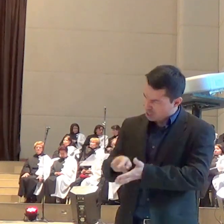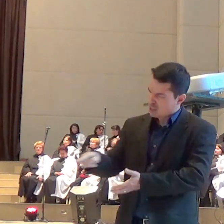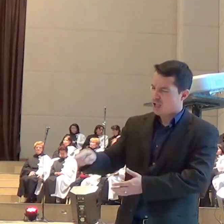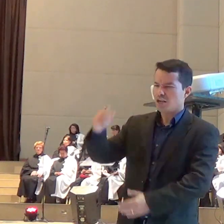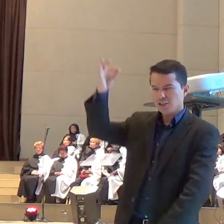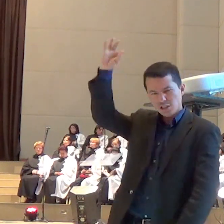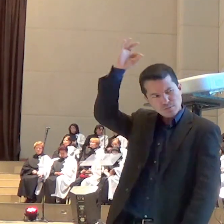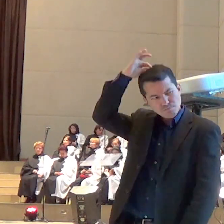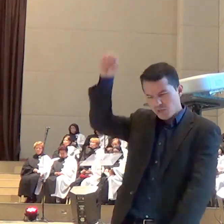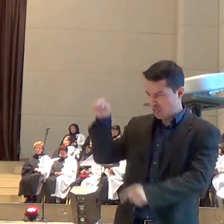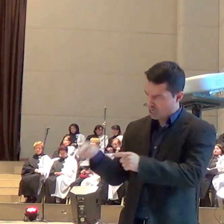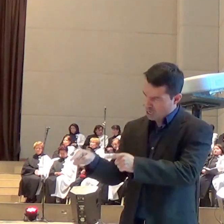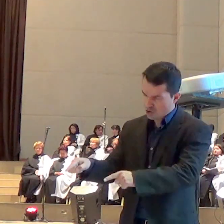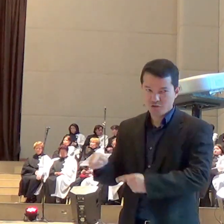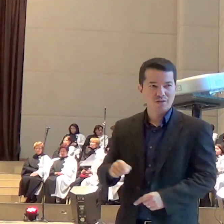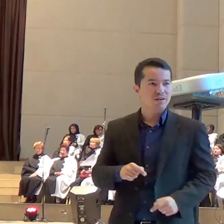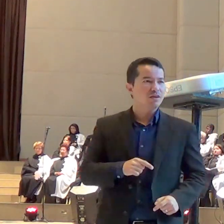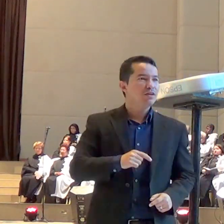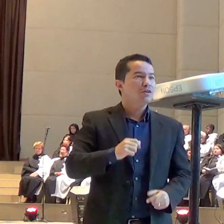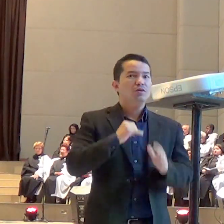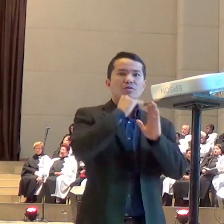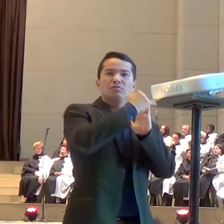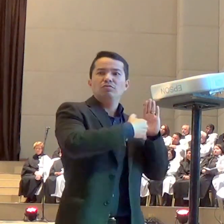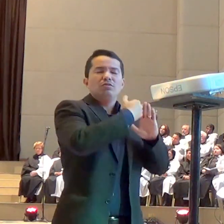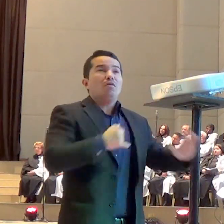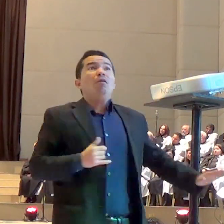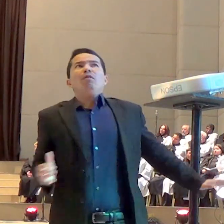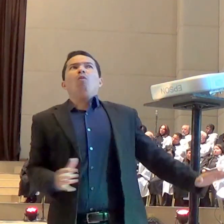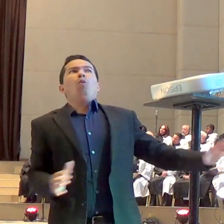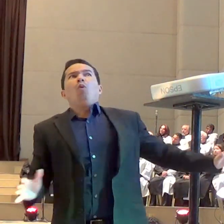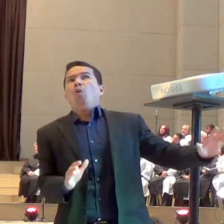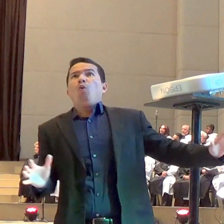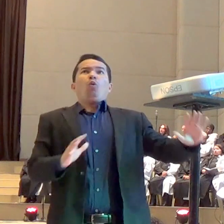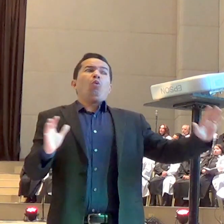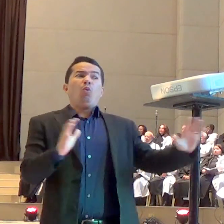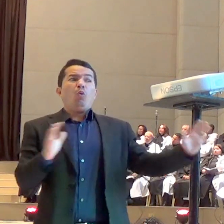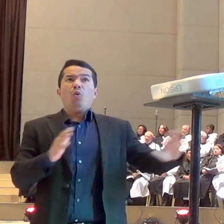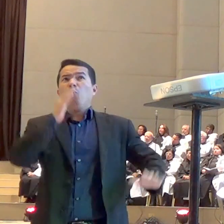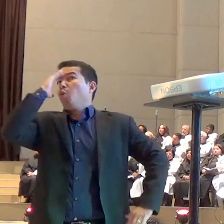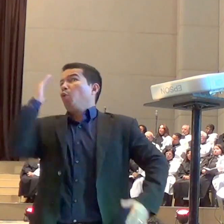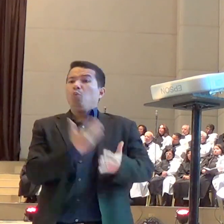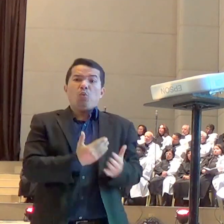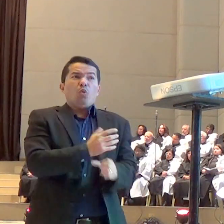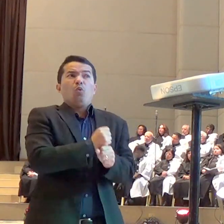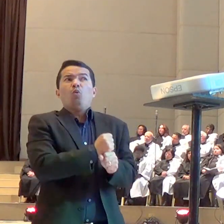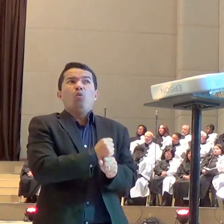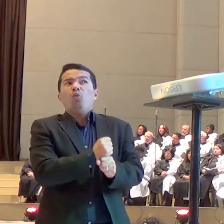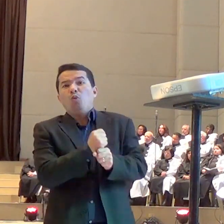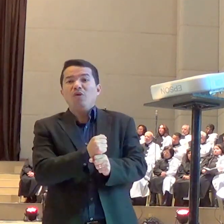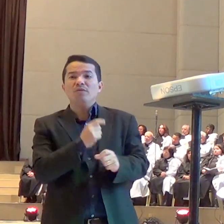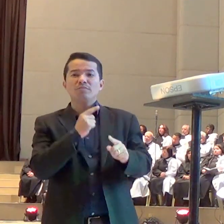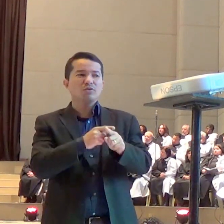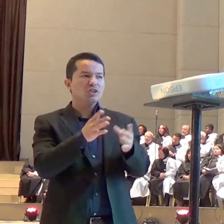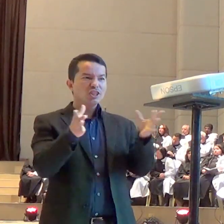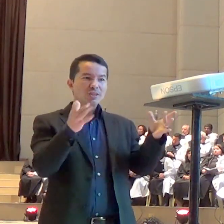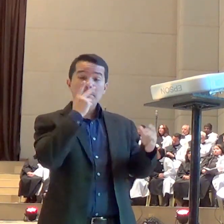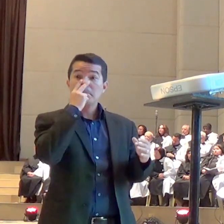e foi um sonho tão impressionante, tão forte, a presença do anjo ali tão clara naquele sonho, não é?